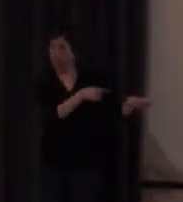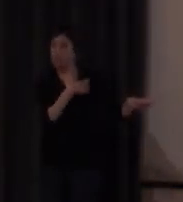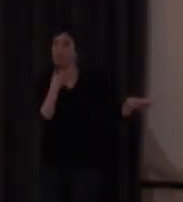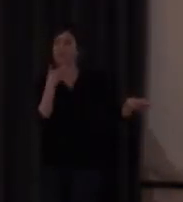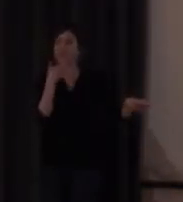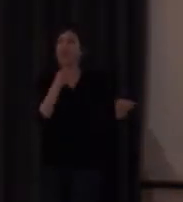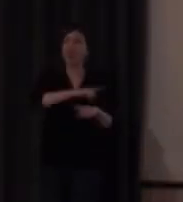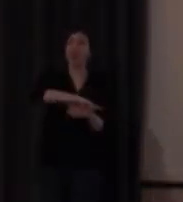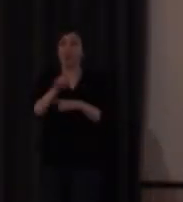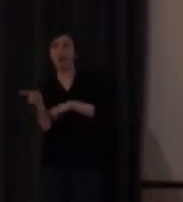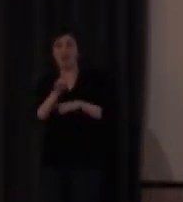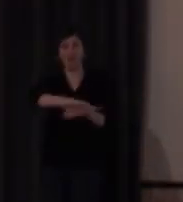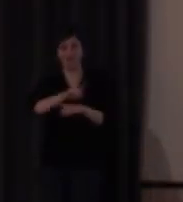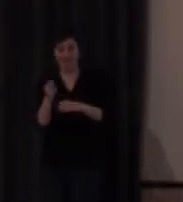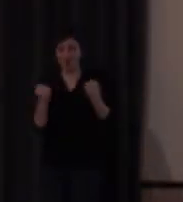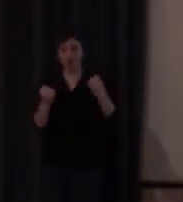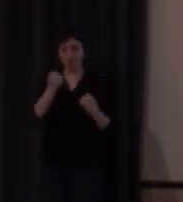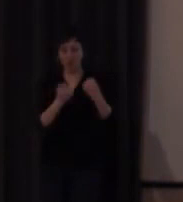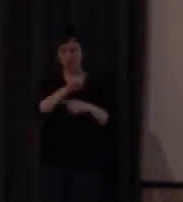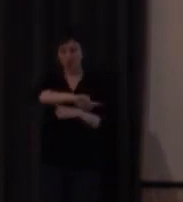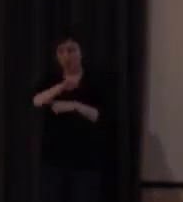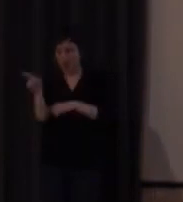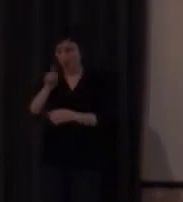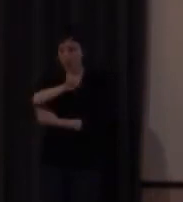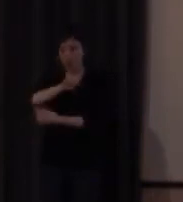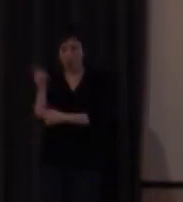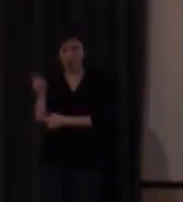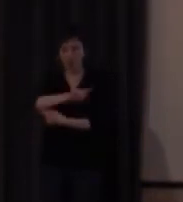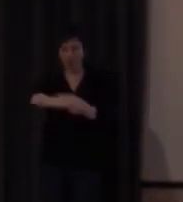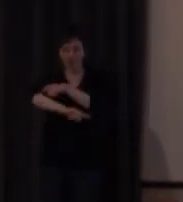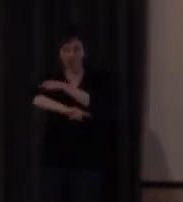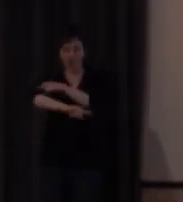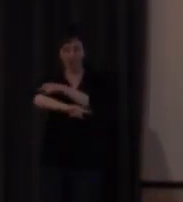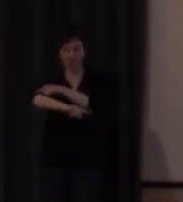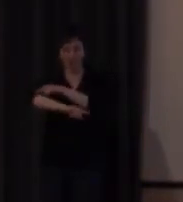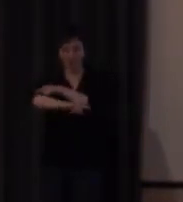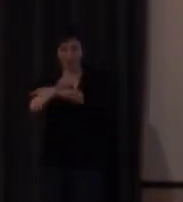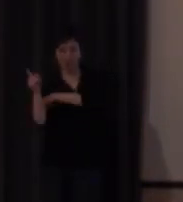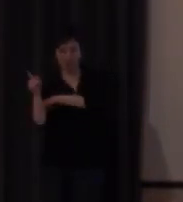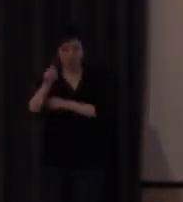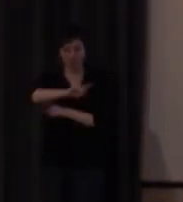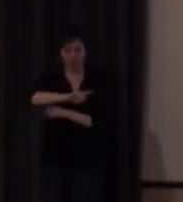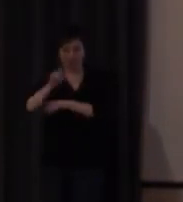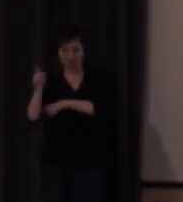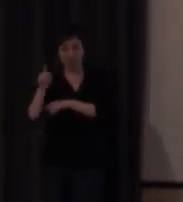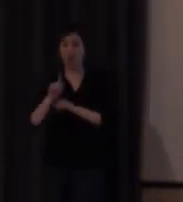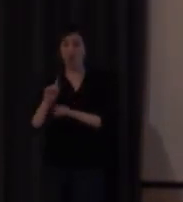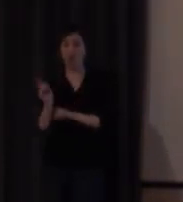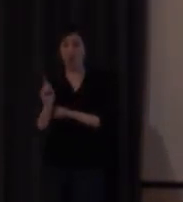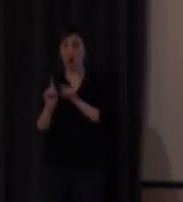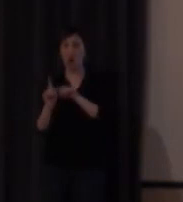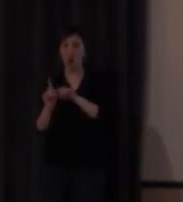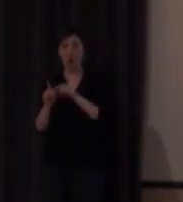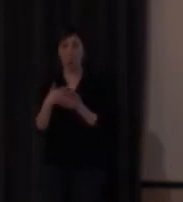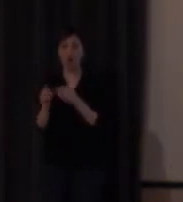signo limpia parabrisas que el diapasón está en el codo lo que hace el diapasón es esto mientras que en el signo de no